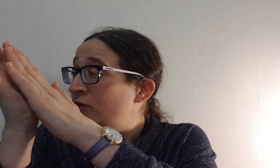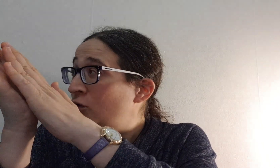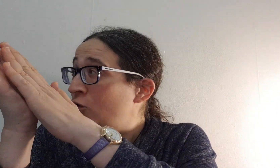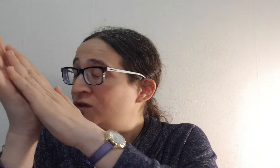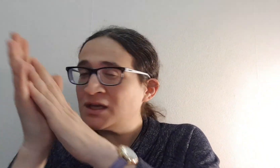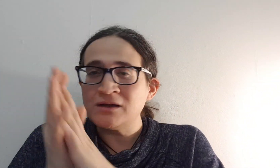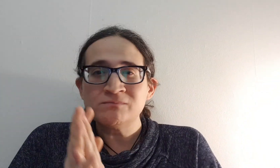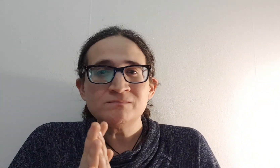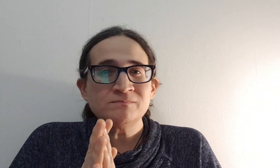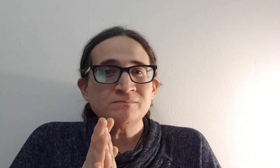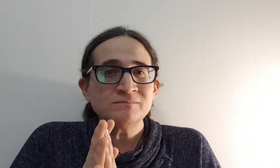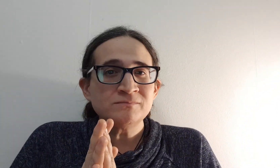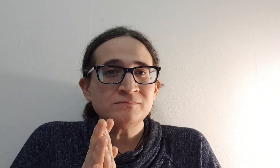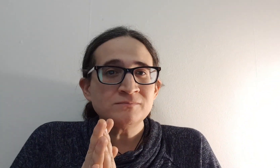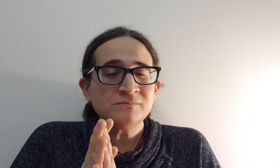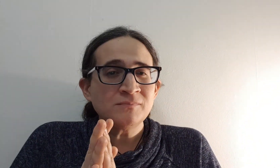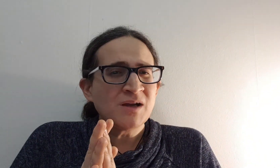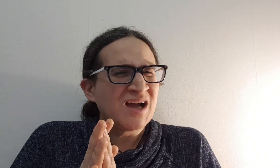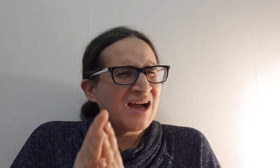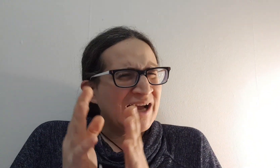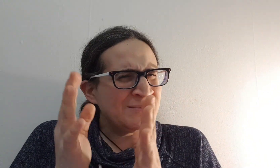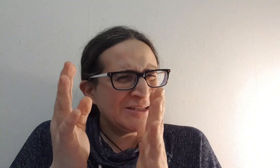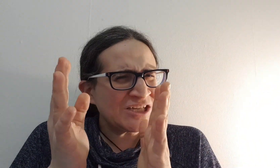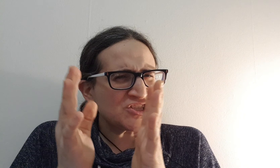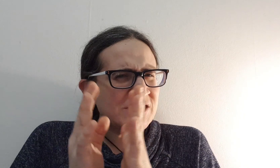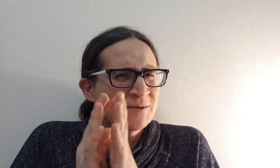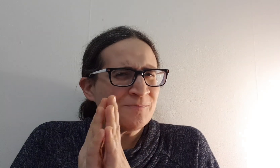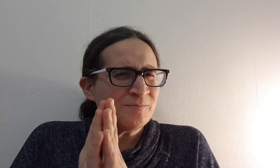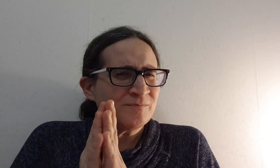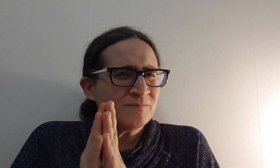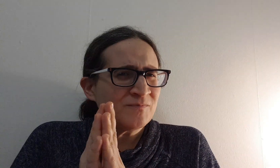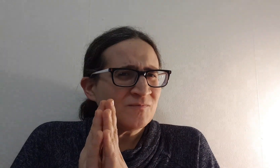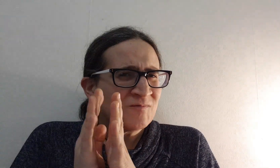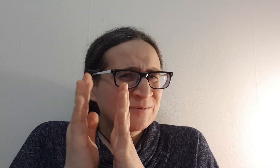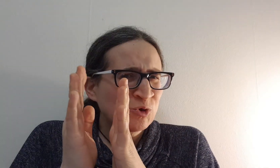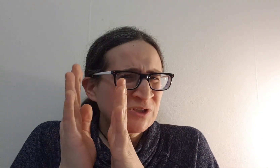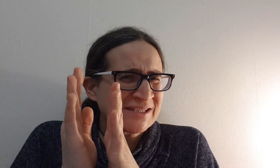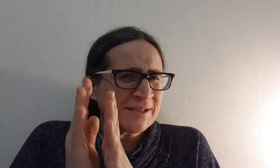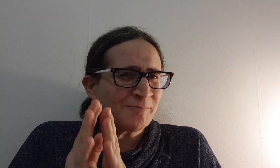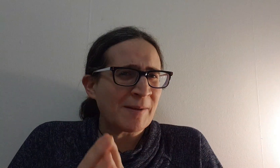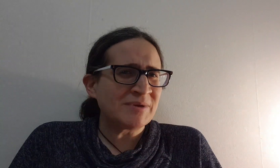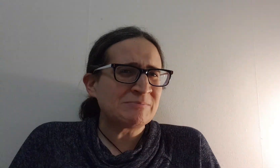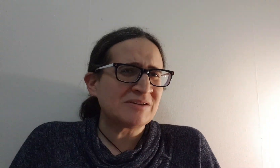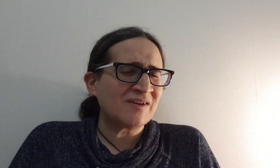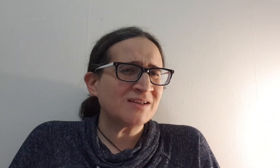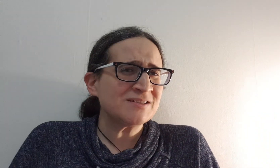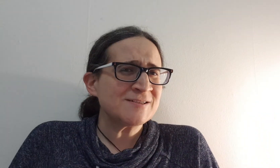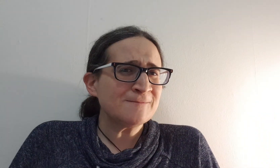אותך האם התקשאתם והתמודדתם פעם עם דבר כזה?